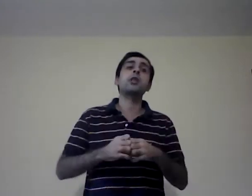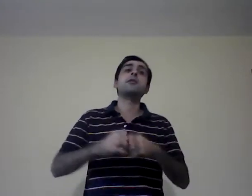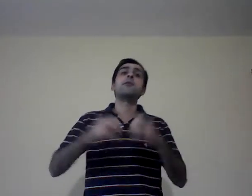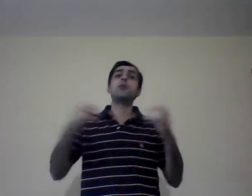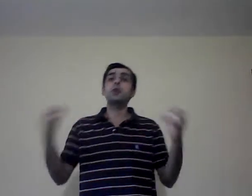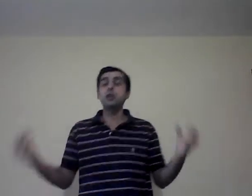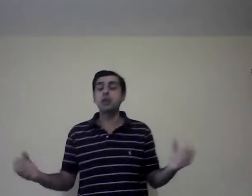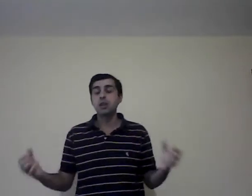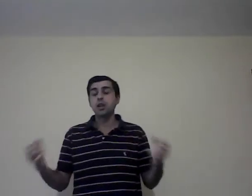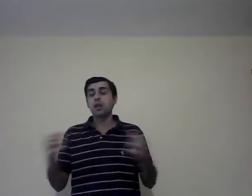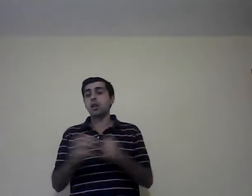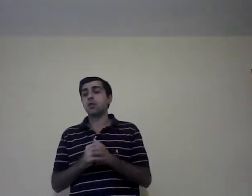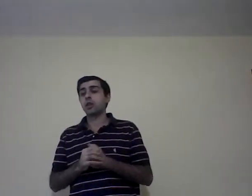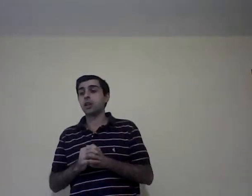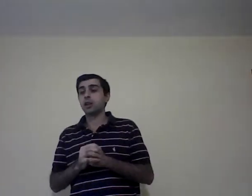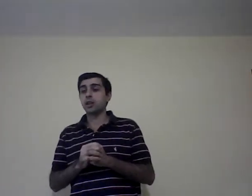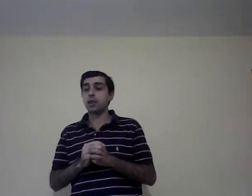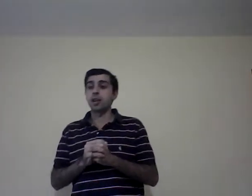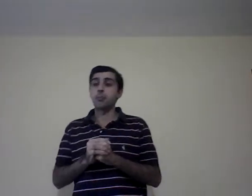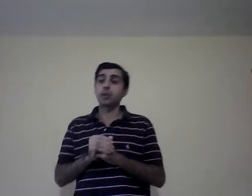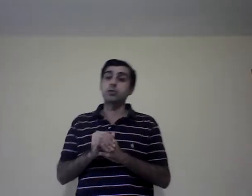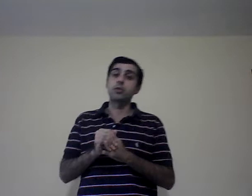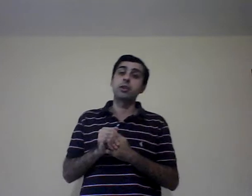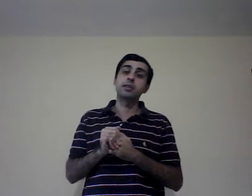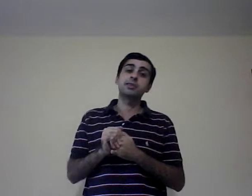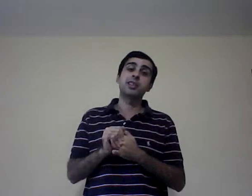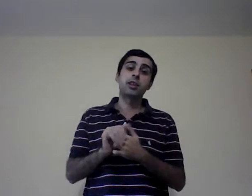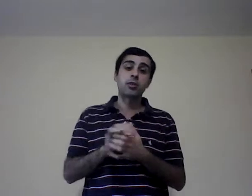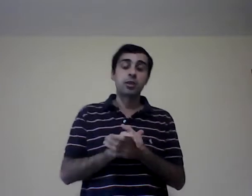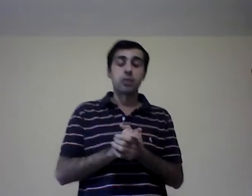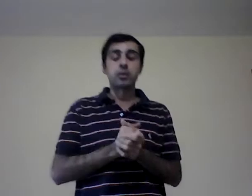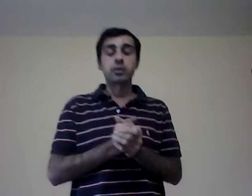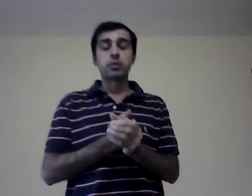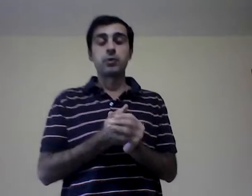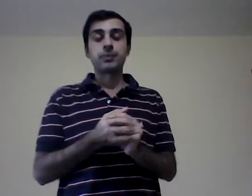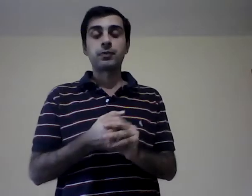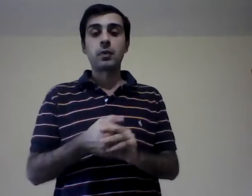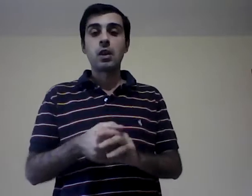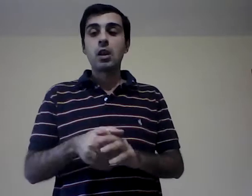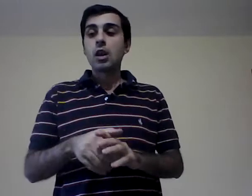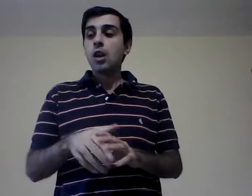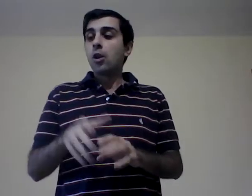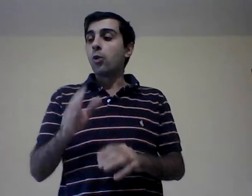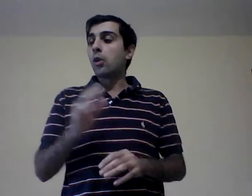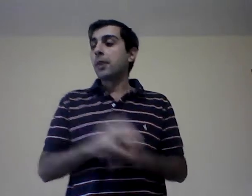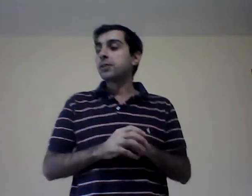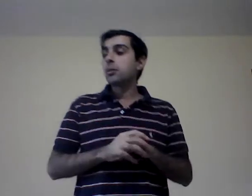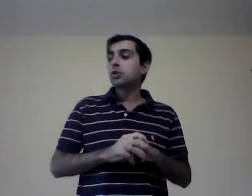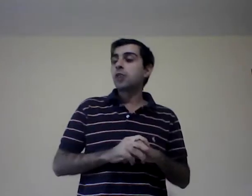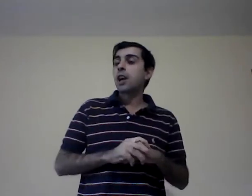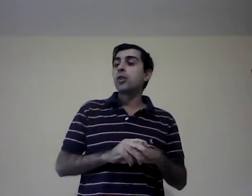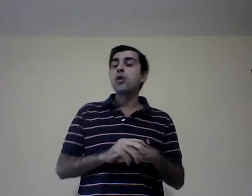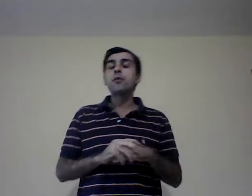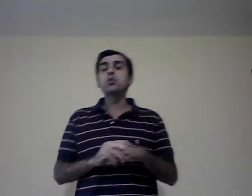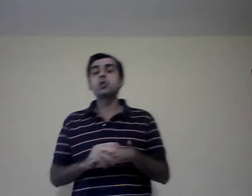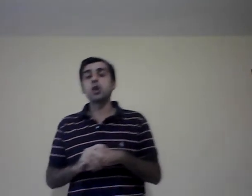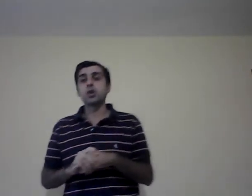influir en lo que es en el aspecto externo de la organización. Luego pasamos a dos funciones.